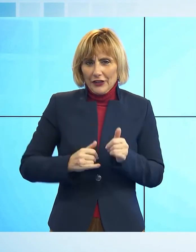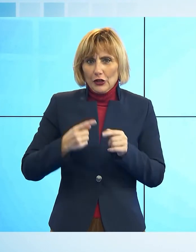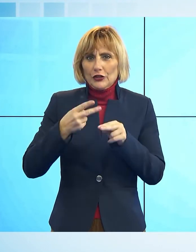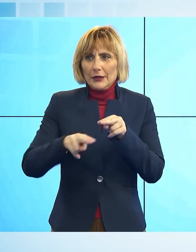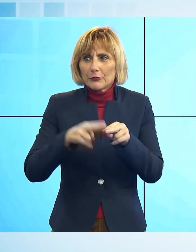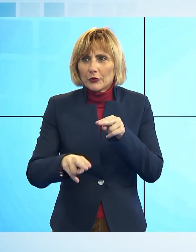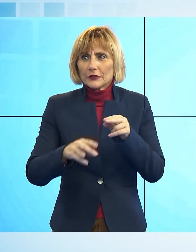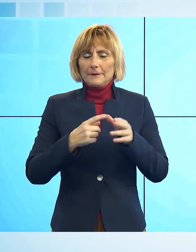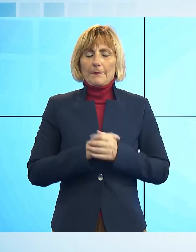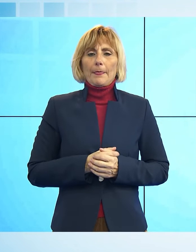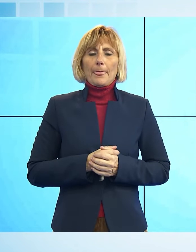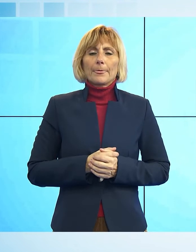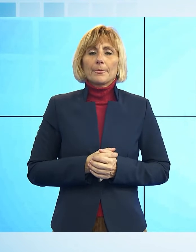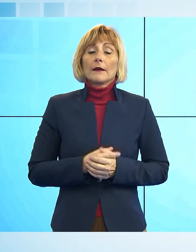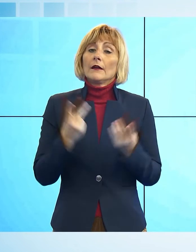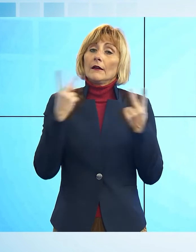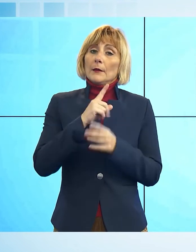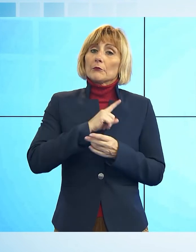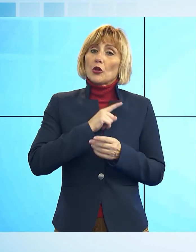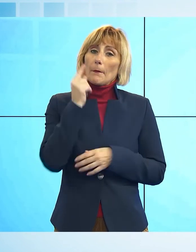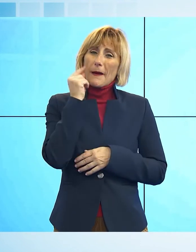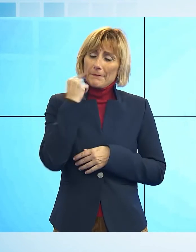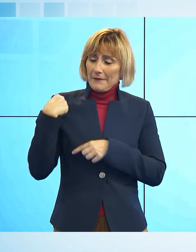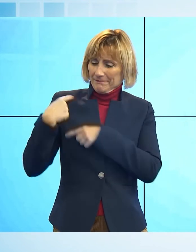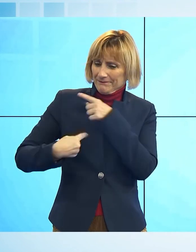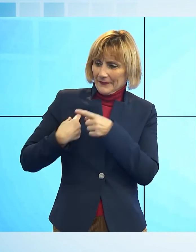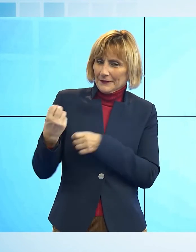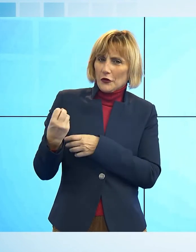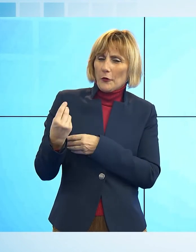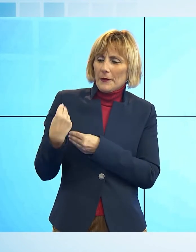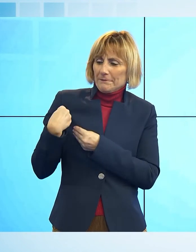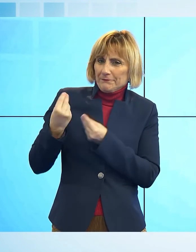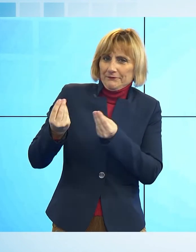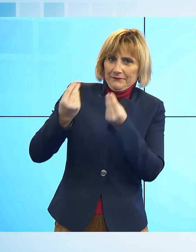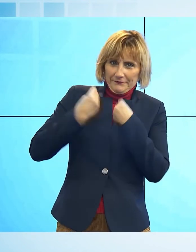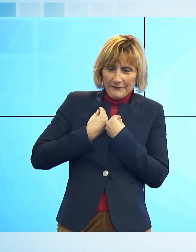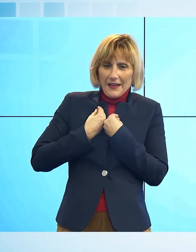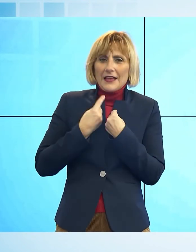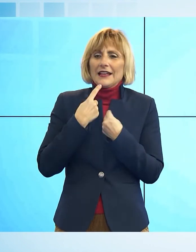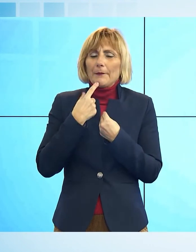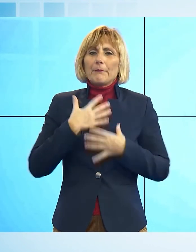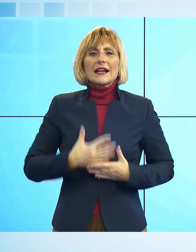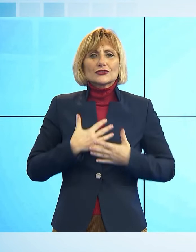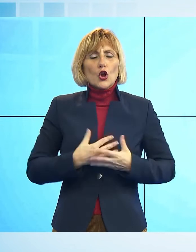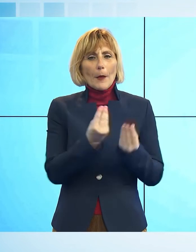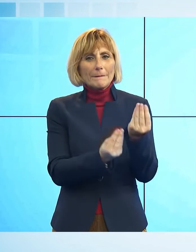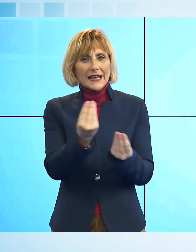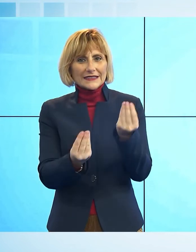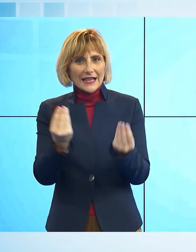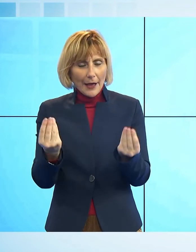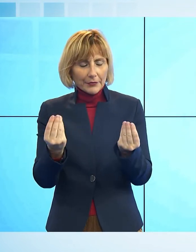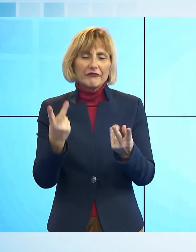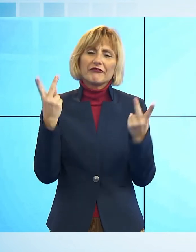Già mio padre, che appunto la passione dei presepi ce l'ha avuta, poi me l'ha tramandata anche a me. Diciamo, il presepe è qualcosa che